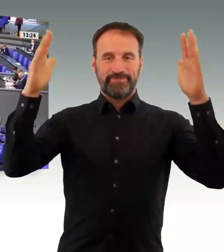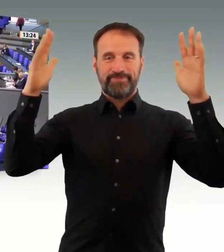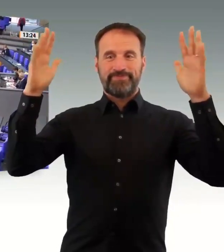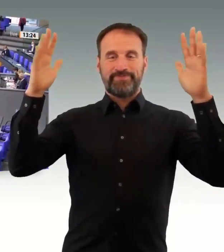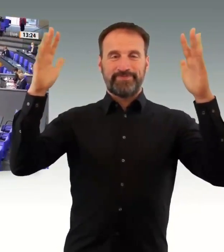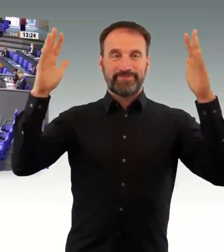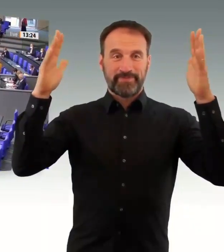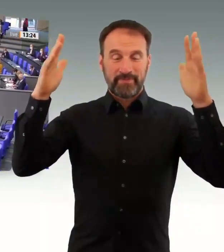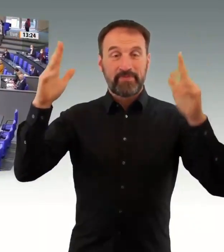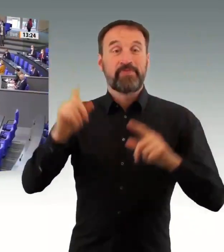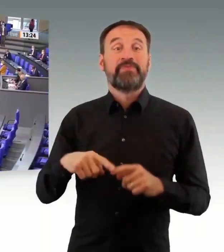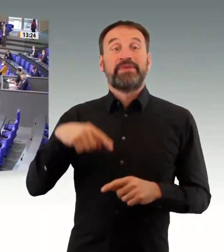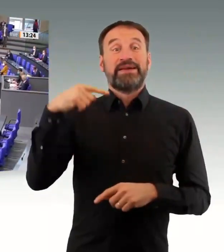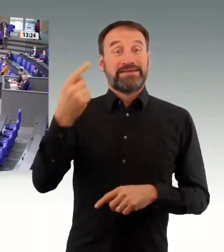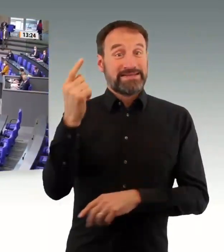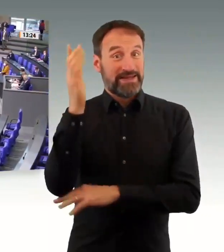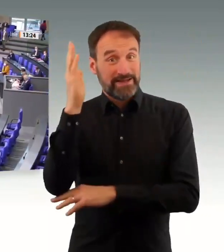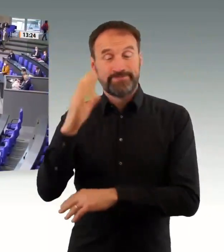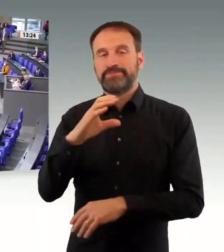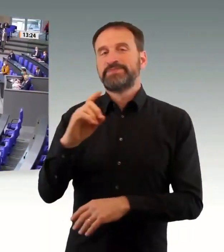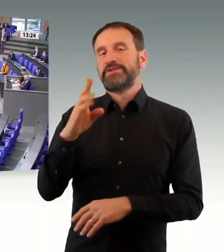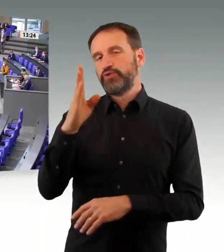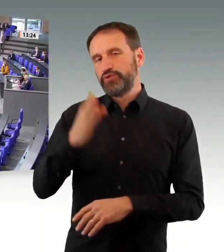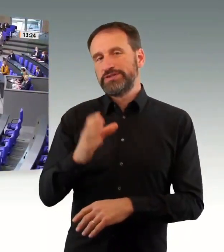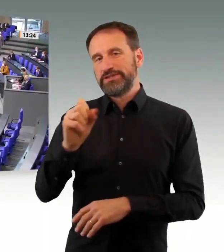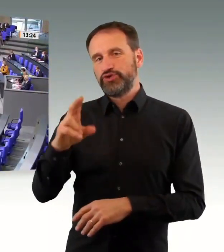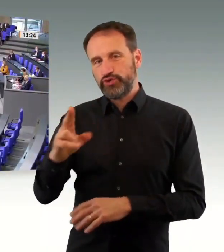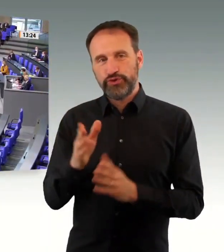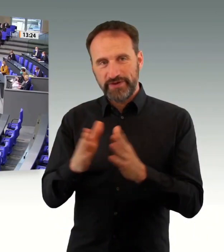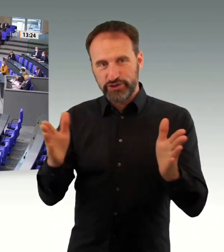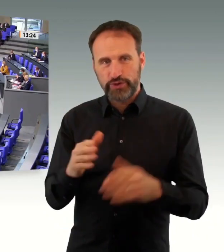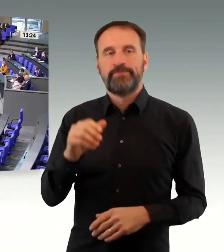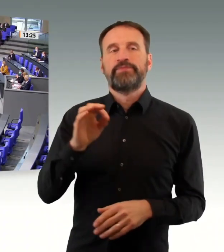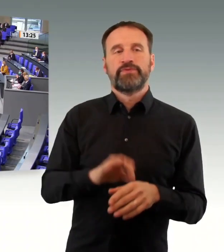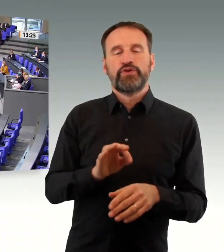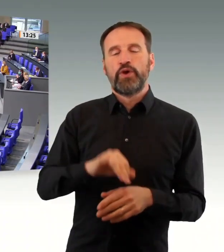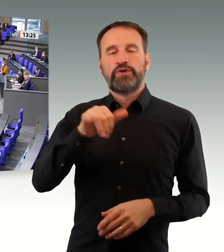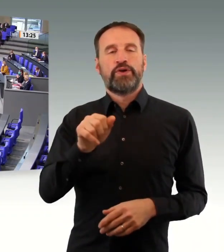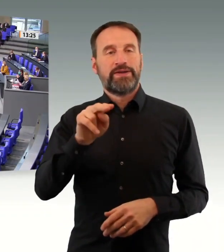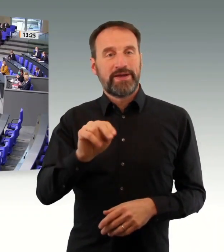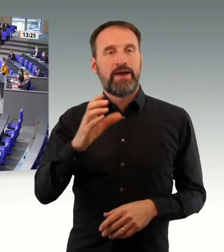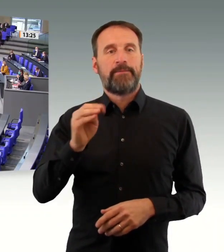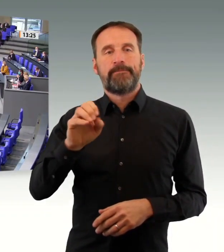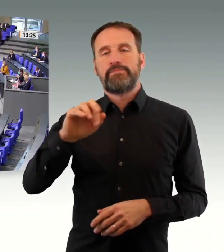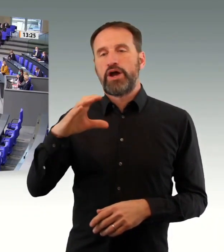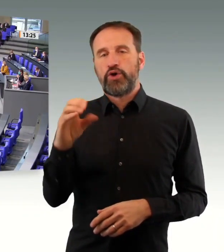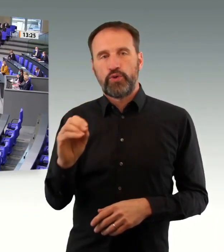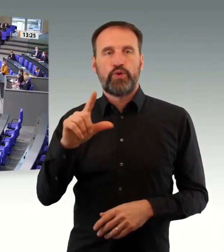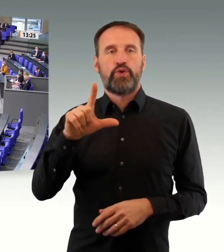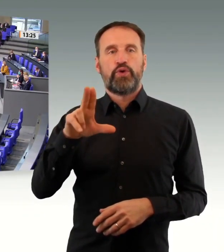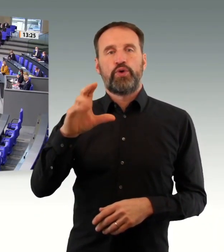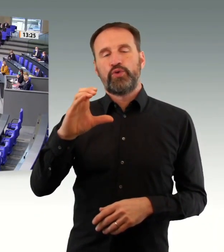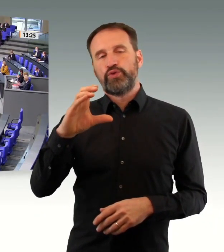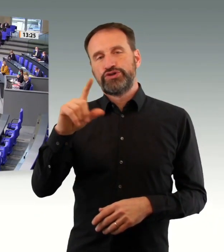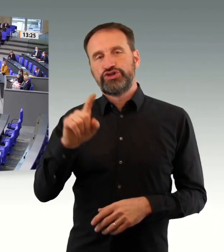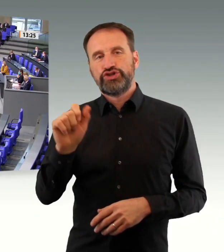Frau Präsidentin! Meine sehr geehrten Kolleginnen und Kollegen! Fehler einzugestehen, das zeigt